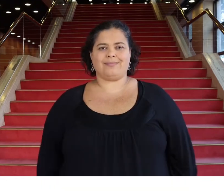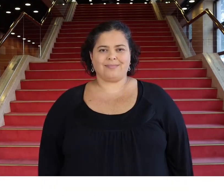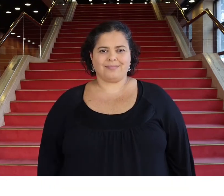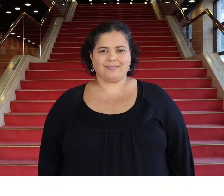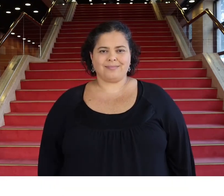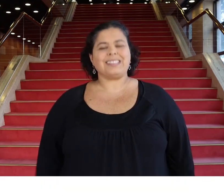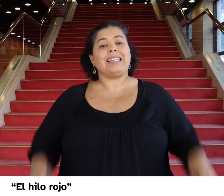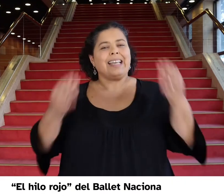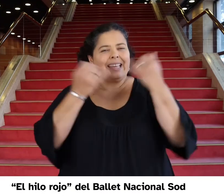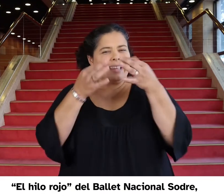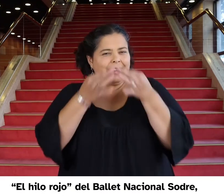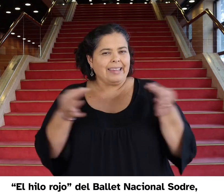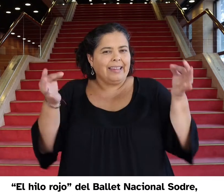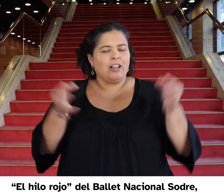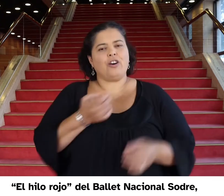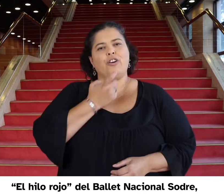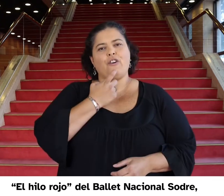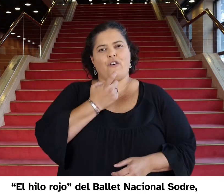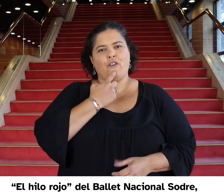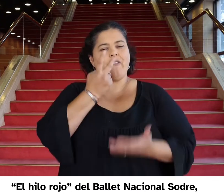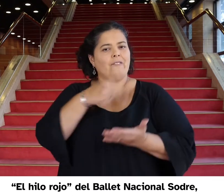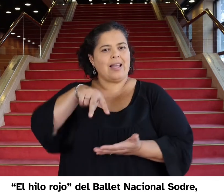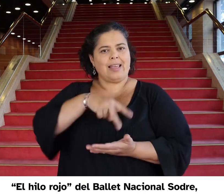El Hilo Rojo. Ballet Nacional del Sodre.